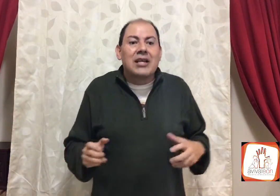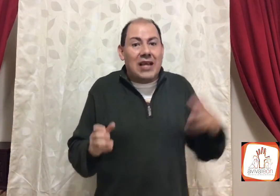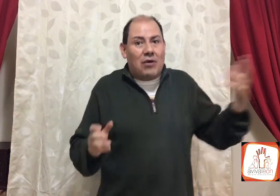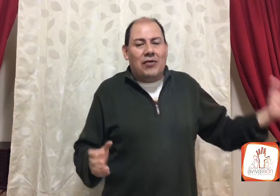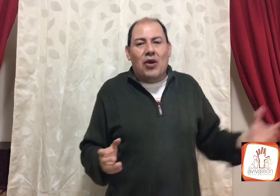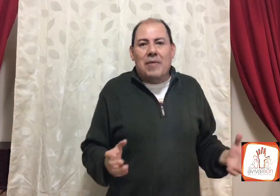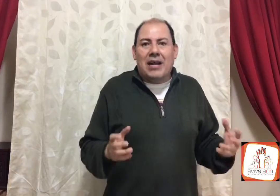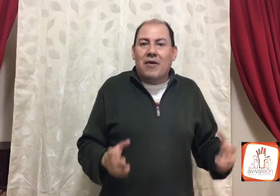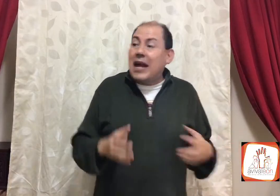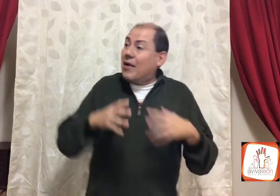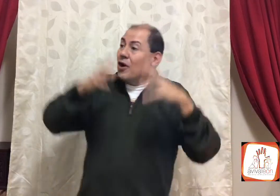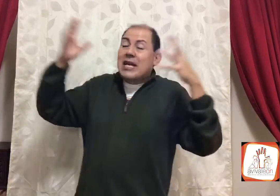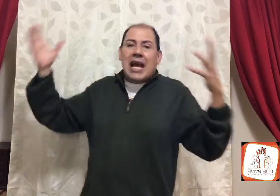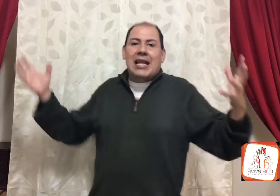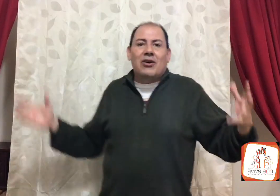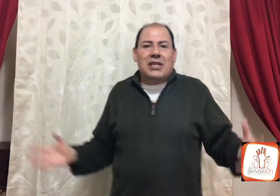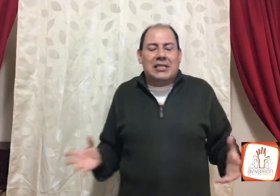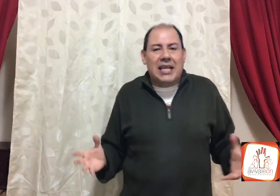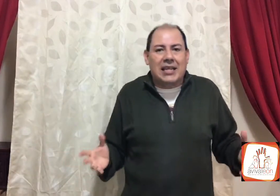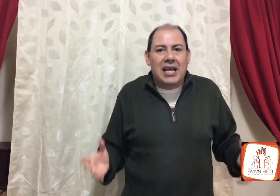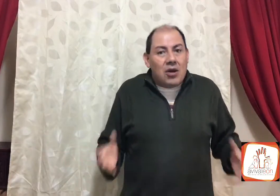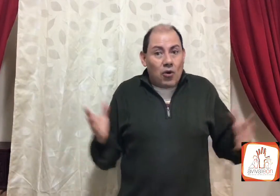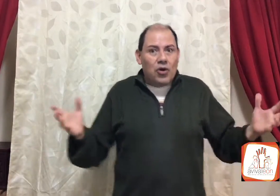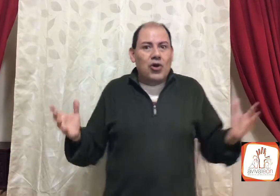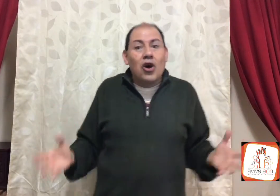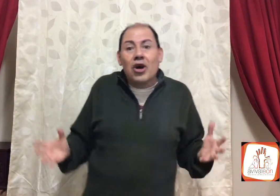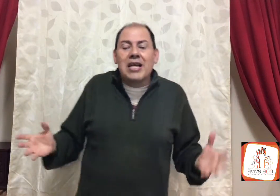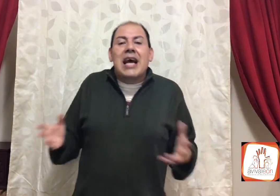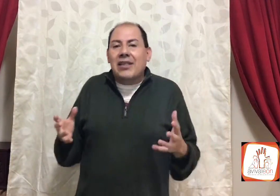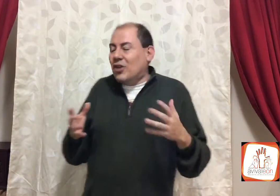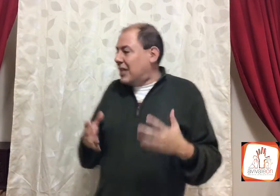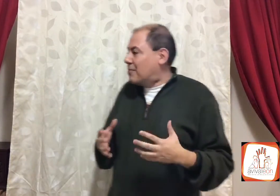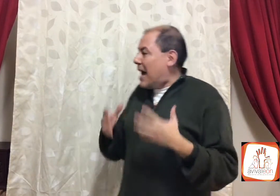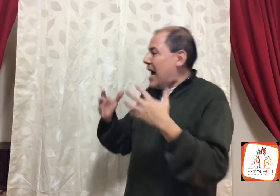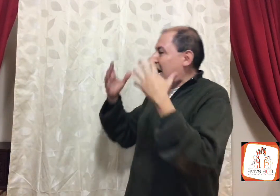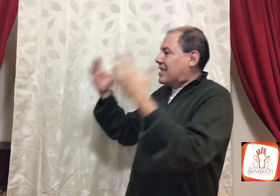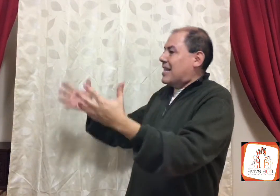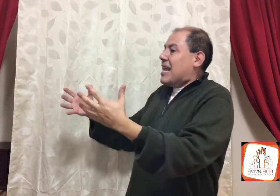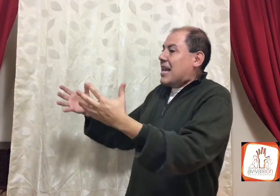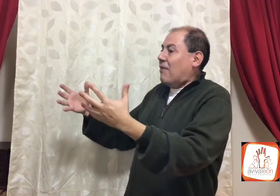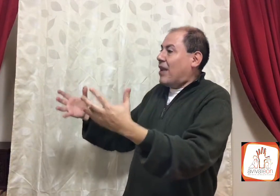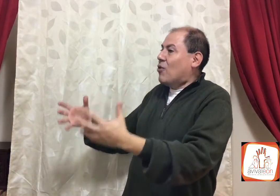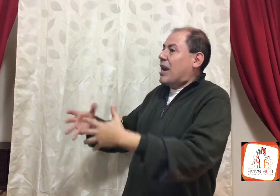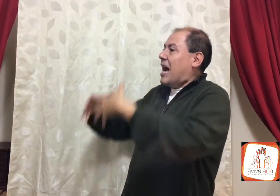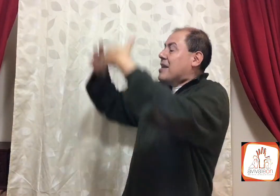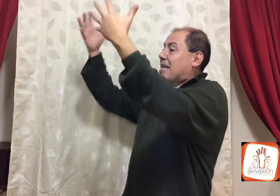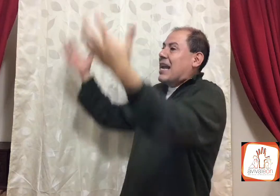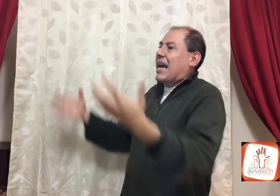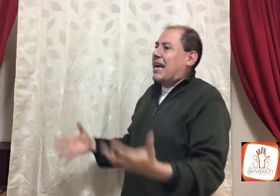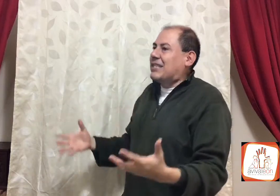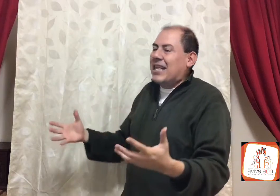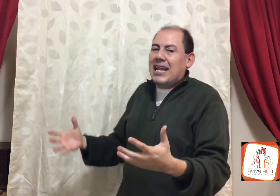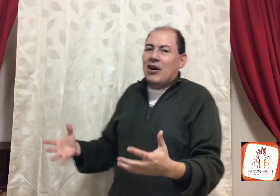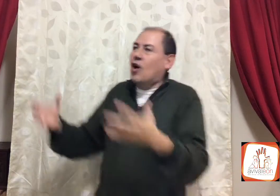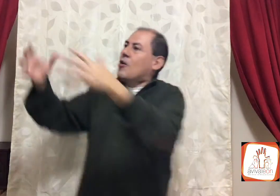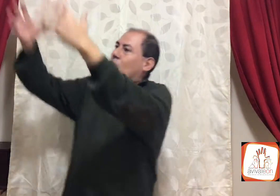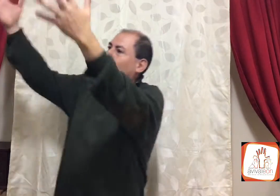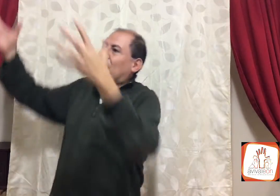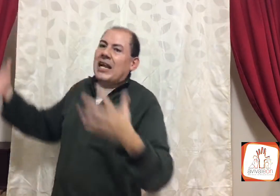de cuando lo había robado, el hijo se siente, uy, uy, uy, entonces va, hacen la figura, y en la casa del hijo, montan